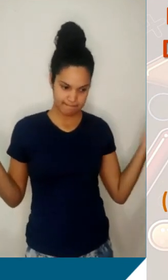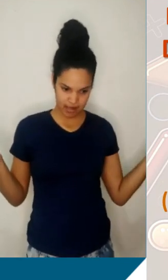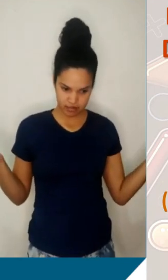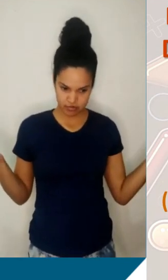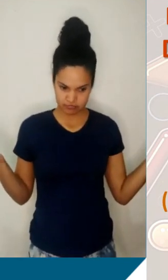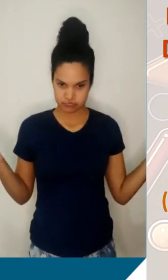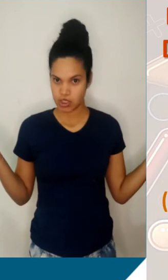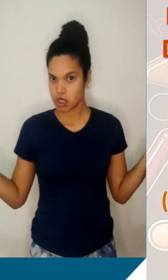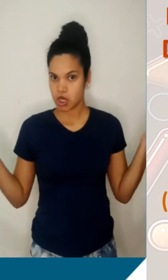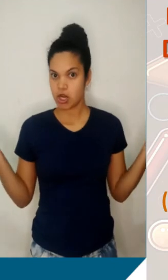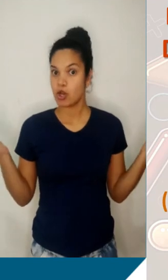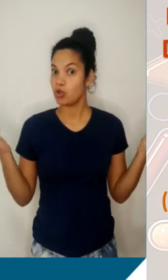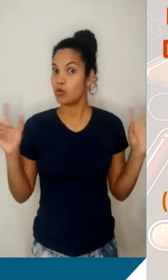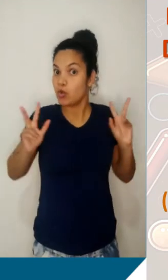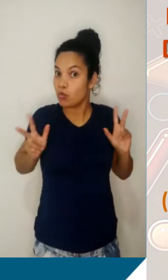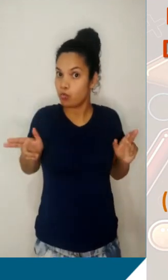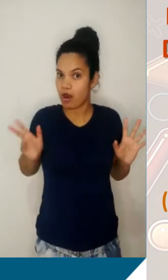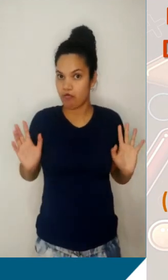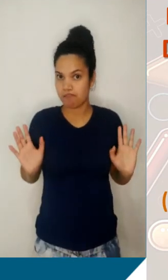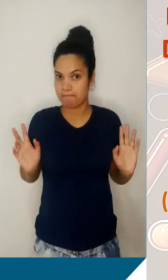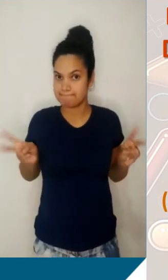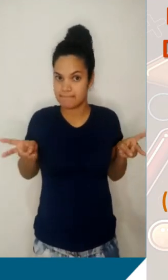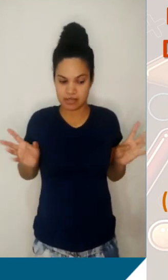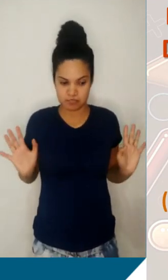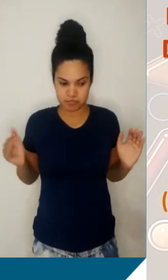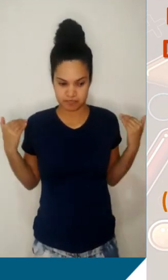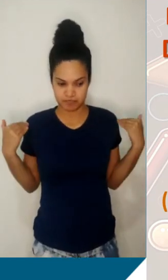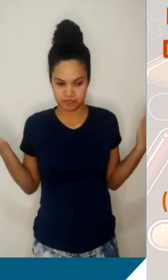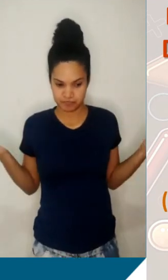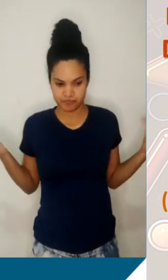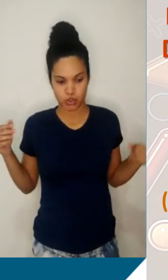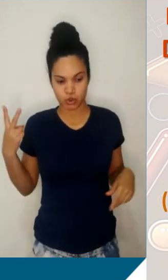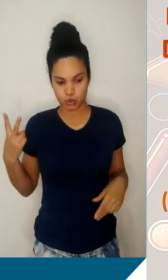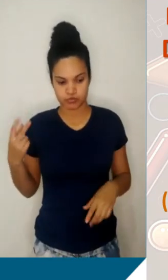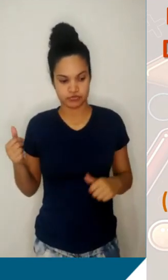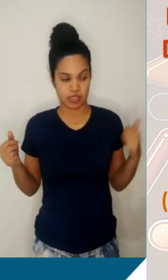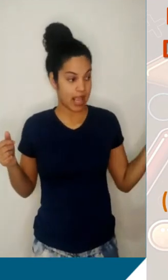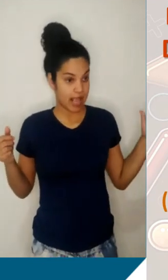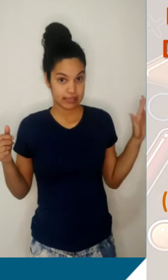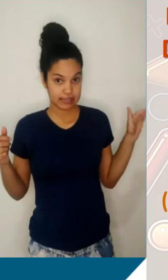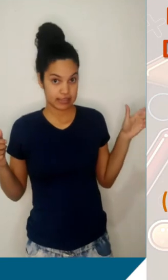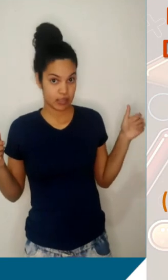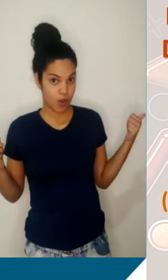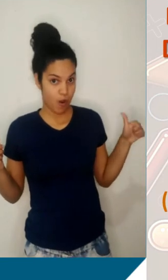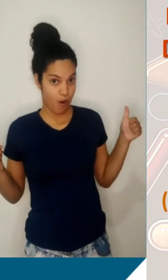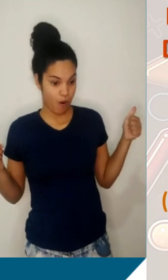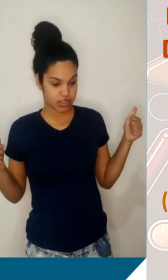espelhamento, outras duas unidades para a direita, que no nosso caso ali é representado pelo 11 e o 23.